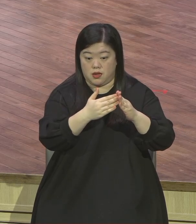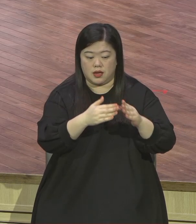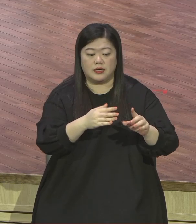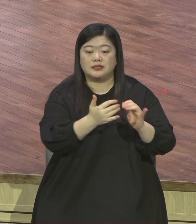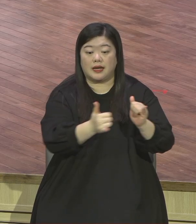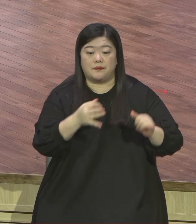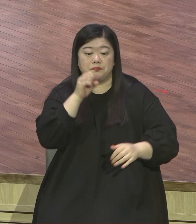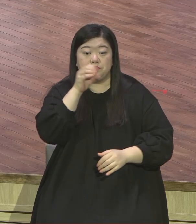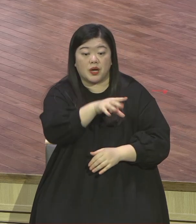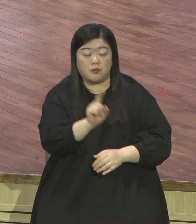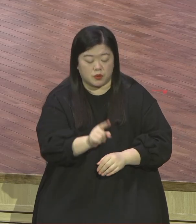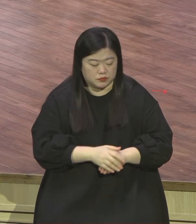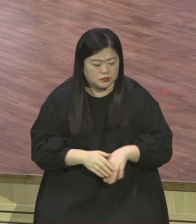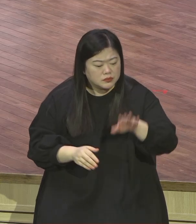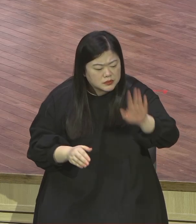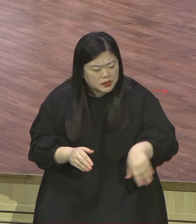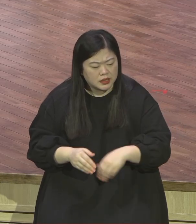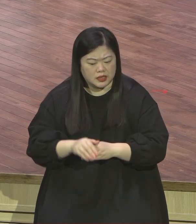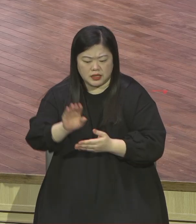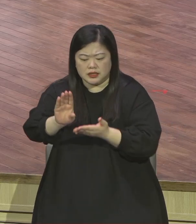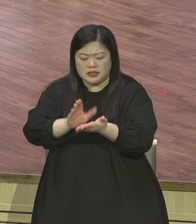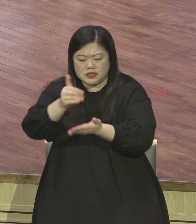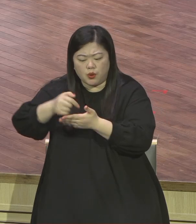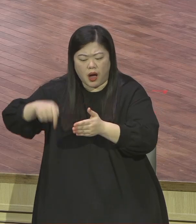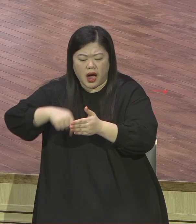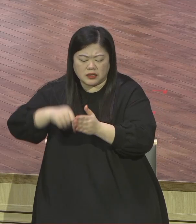비밀이 얼마나 크고 놀라운지